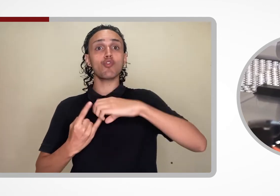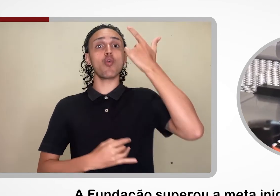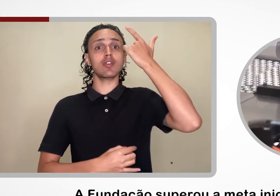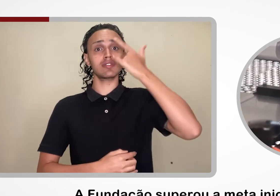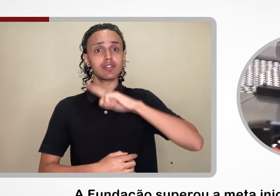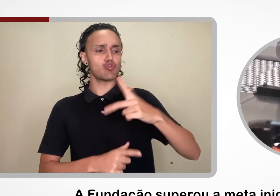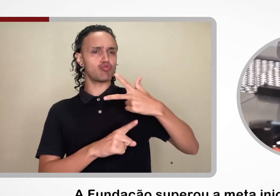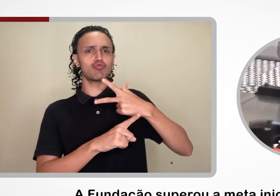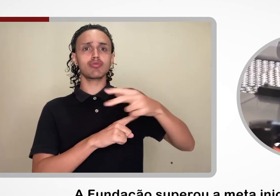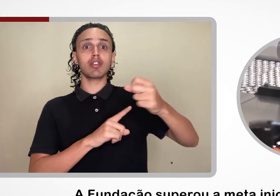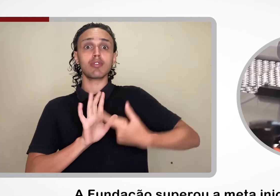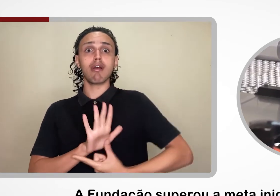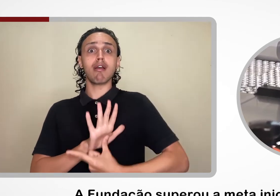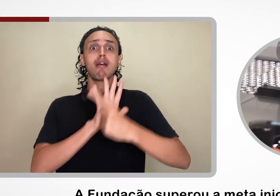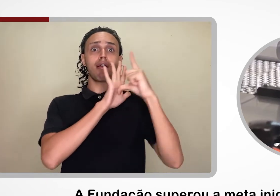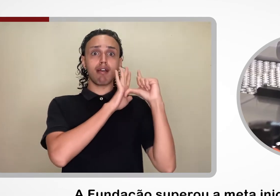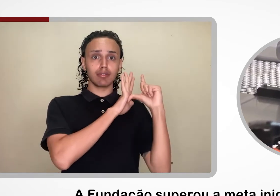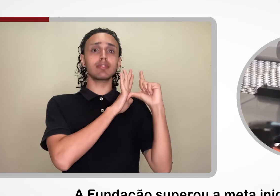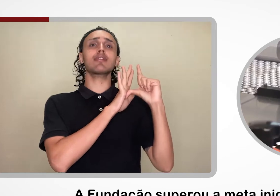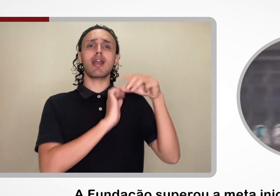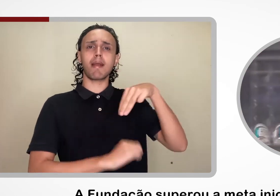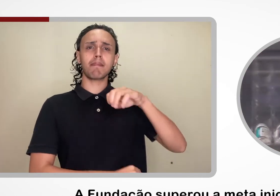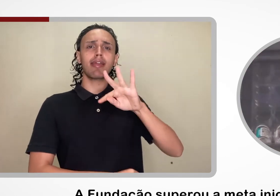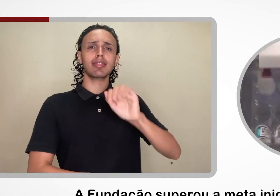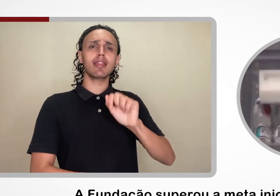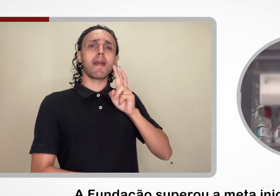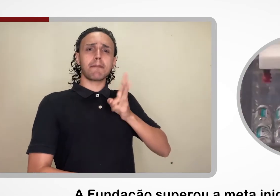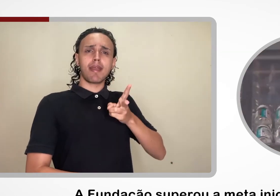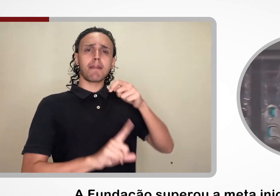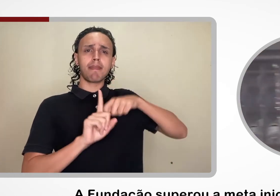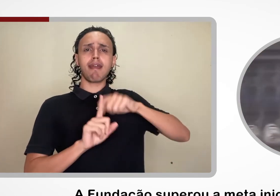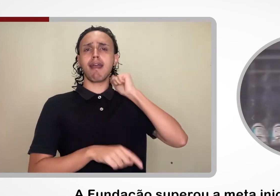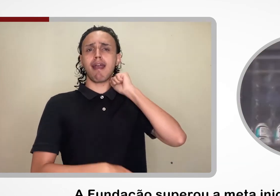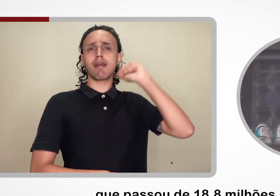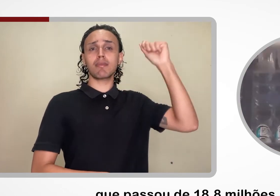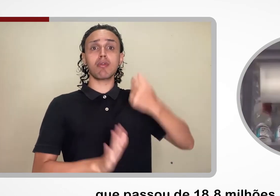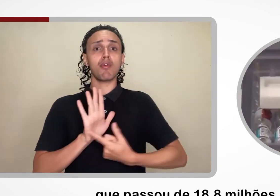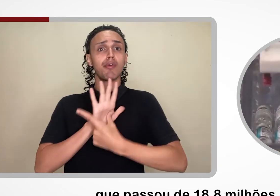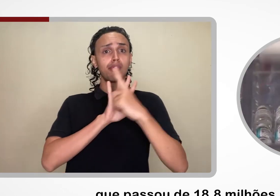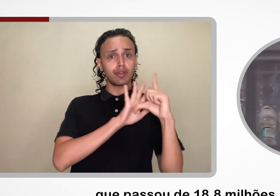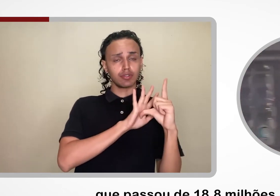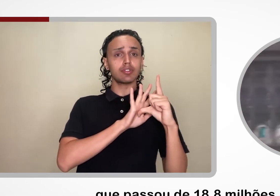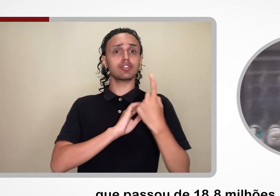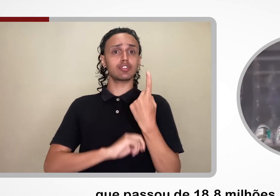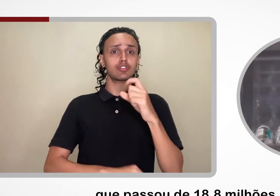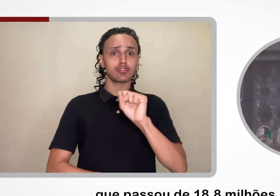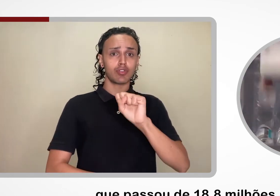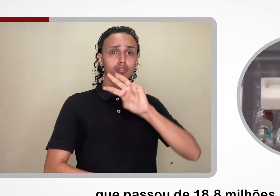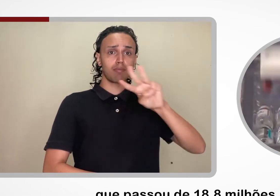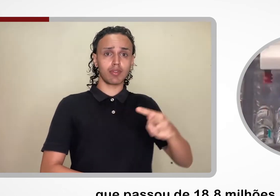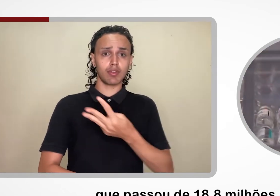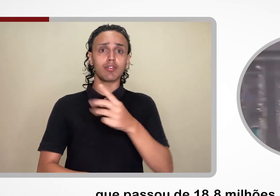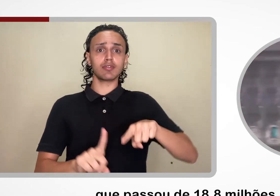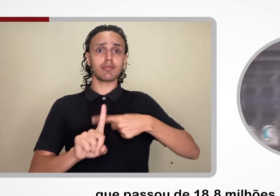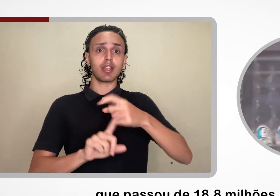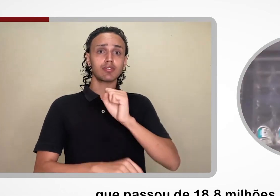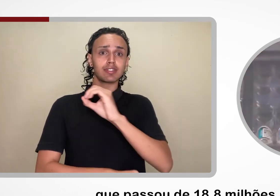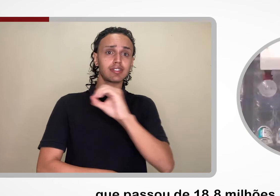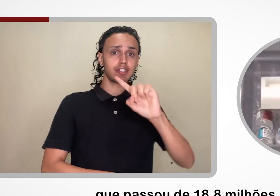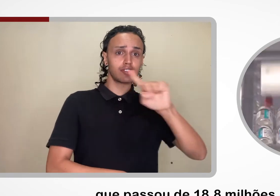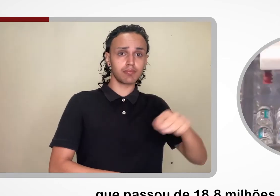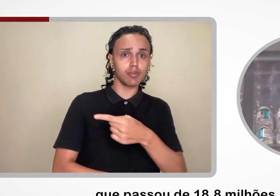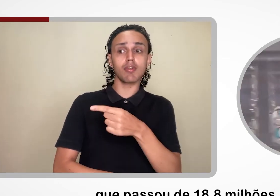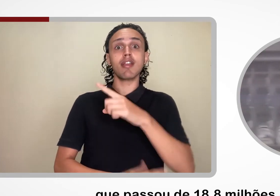A Fundação superou a meta inicial de entregas para o mês de abril, que passou de 18,8 milhões